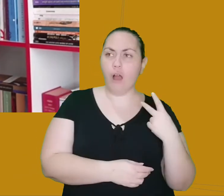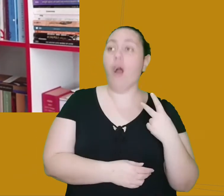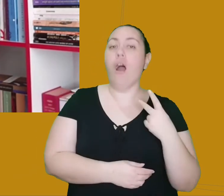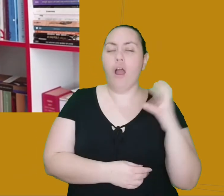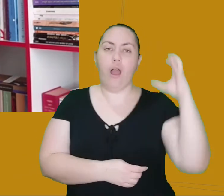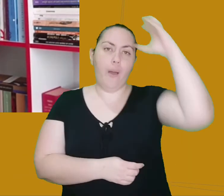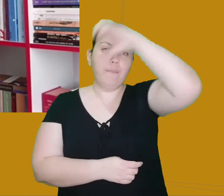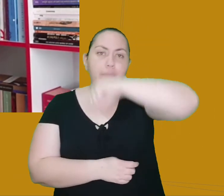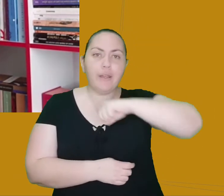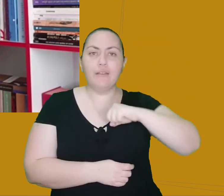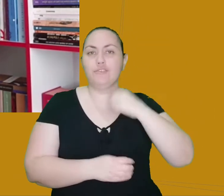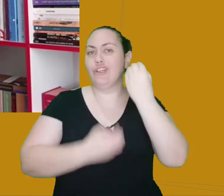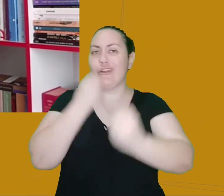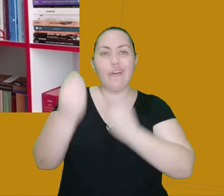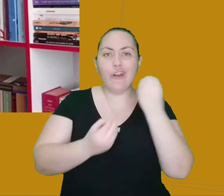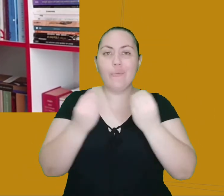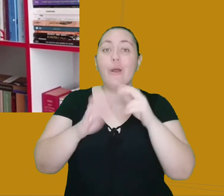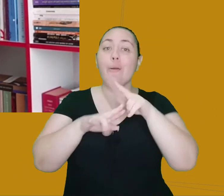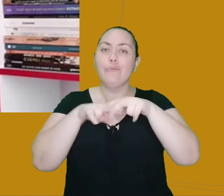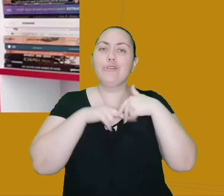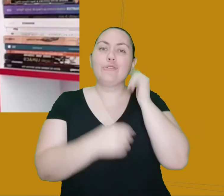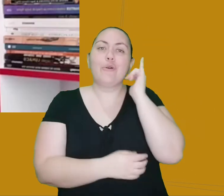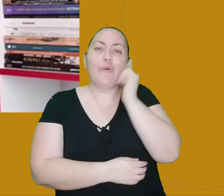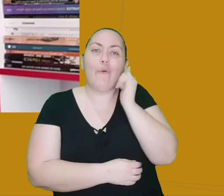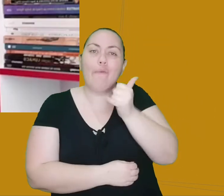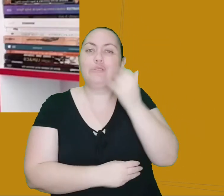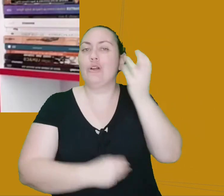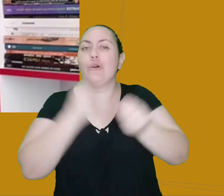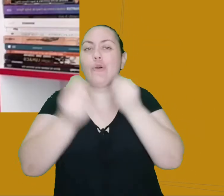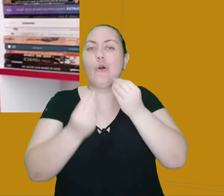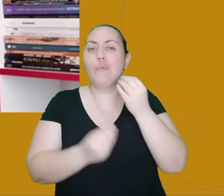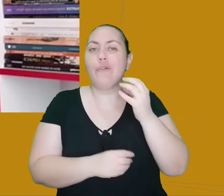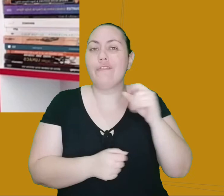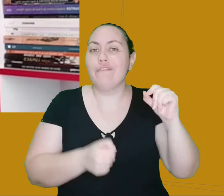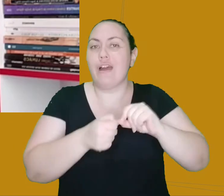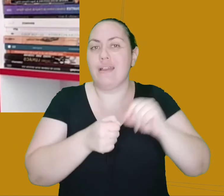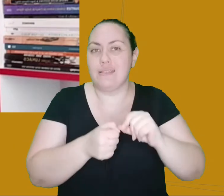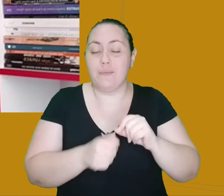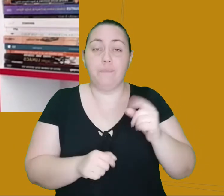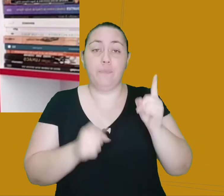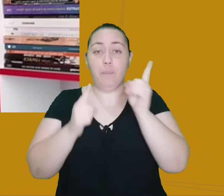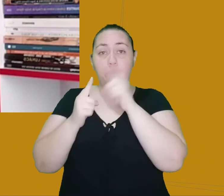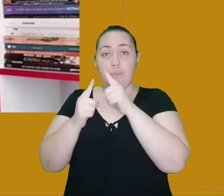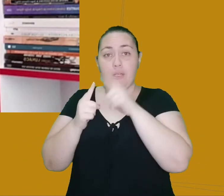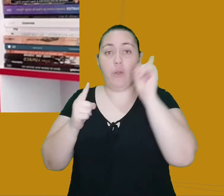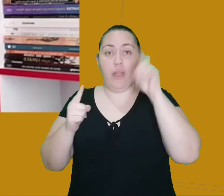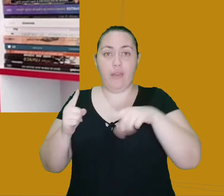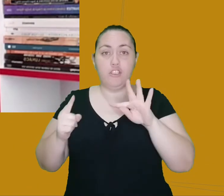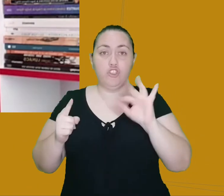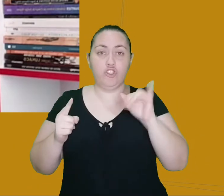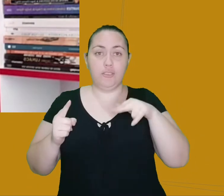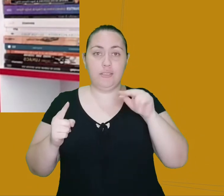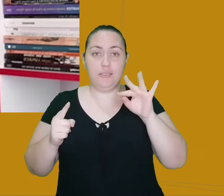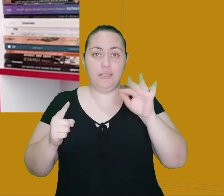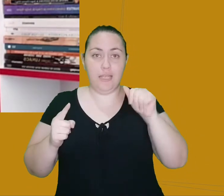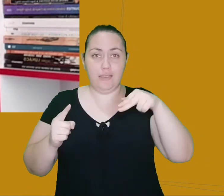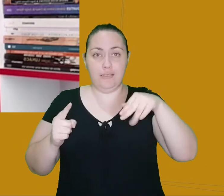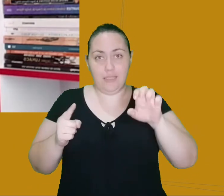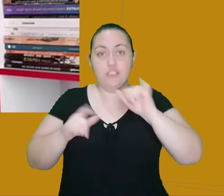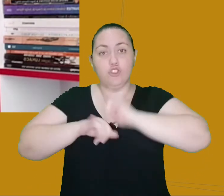que eles fizeram com essa nova sabedoria. O primeiro a aplicar a teoria é o titané, que divulga num meio de comunicação que parece muito